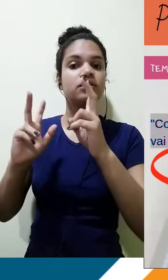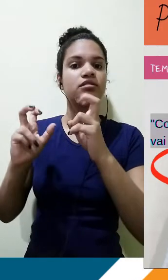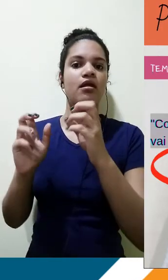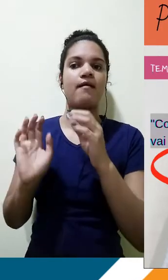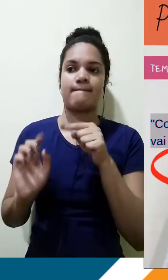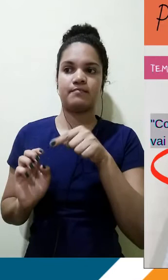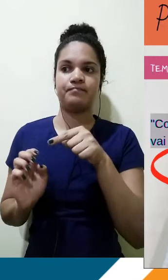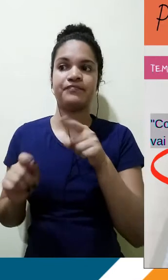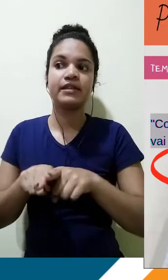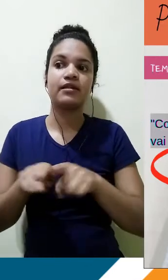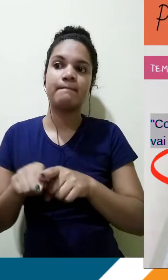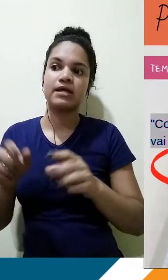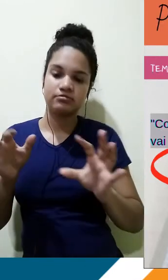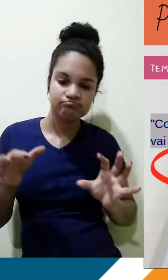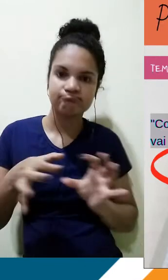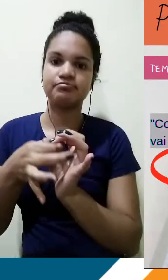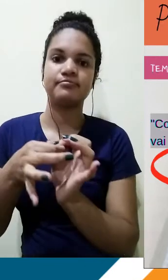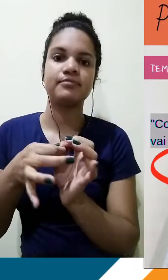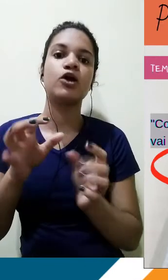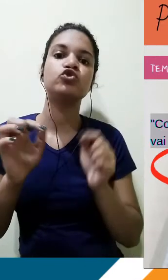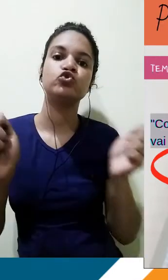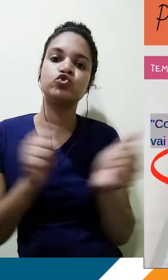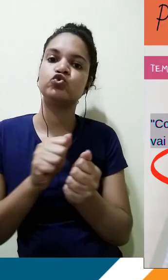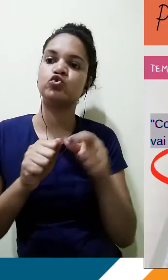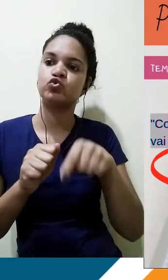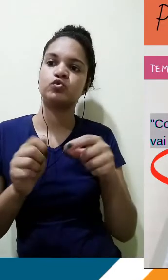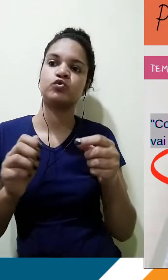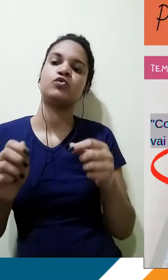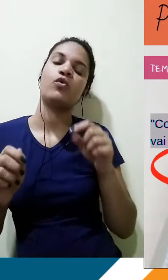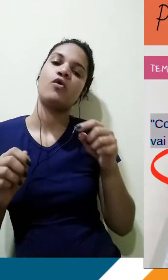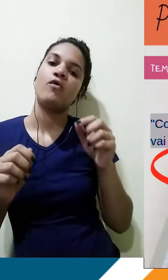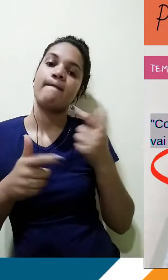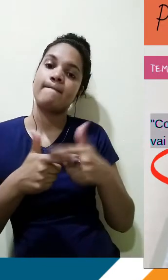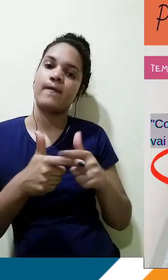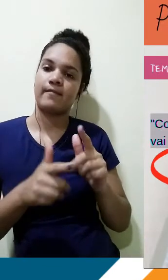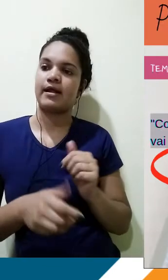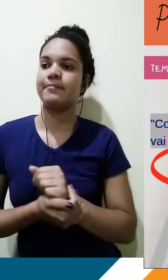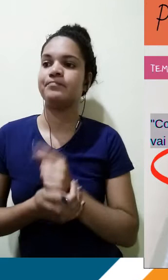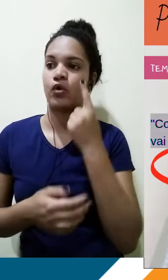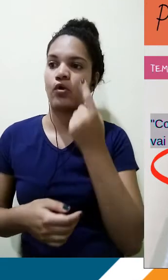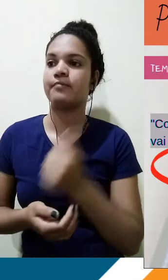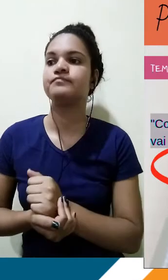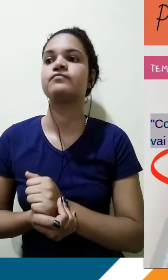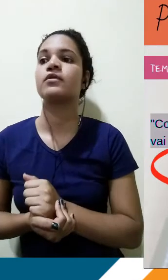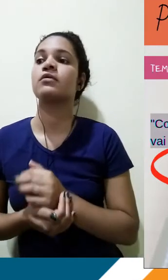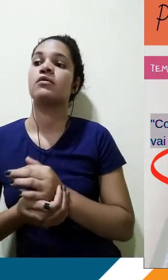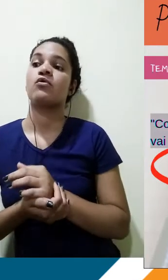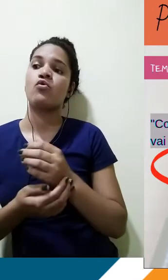debate. Certo? Então, vamos lá. Como ficaria essa contextualização? O filósofo e cientista Francis Bacon tinha como uma